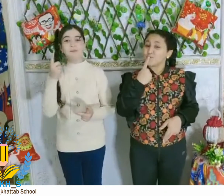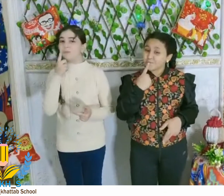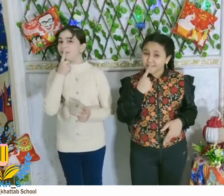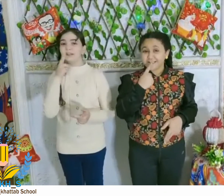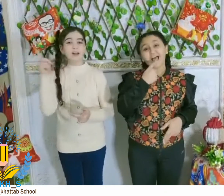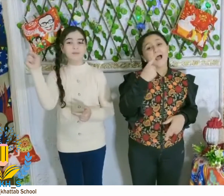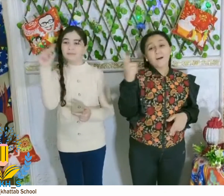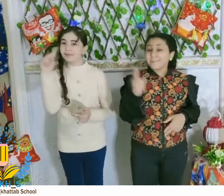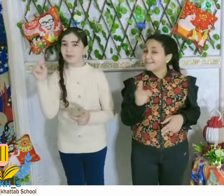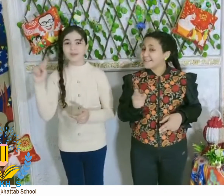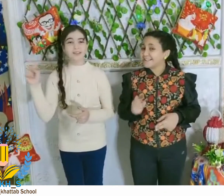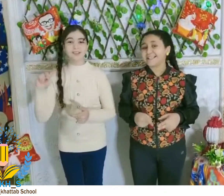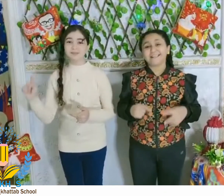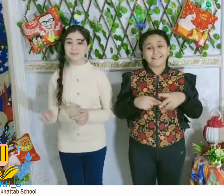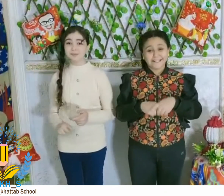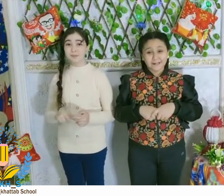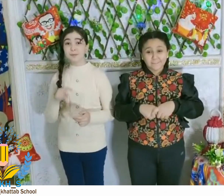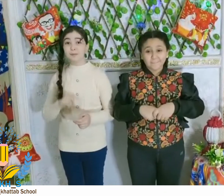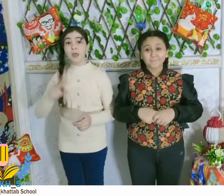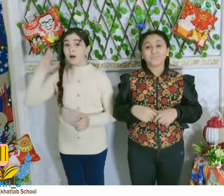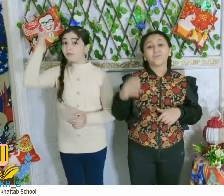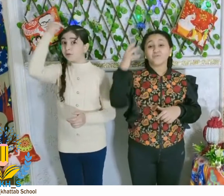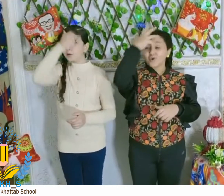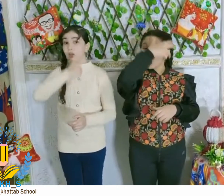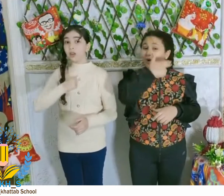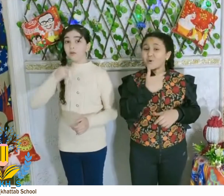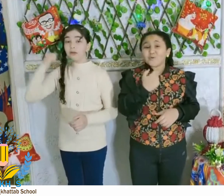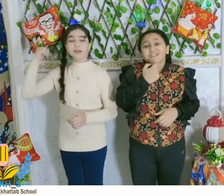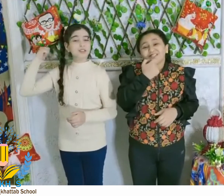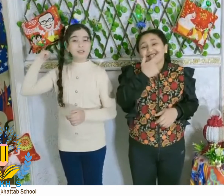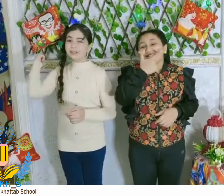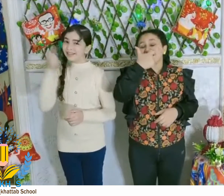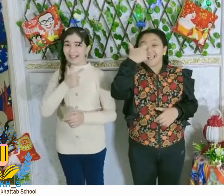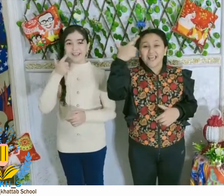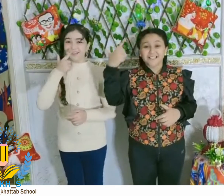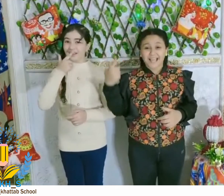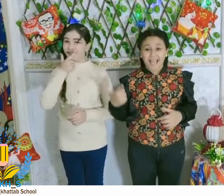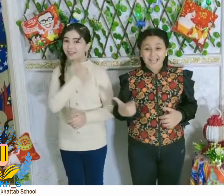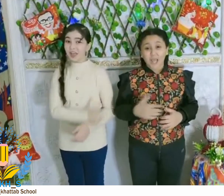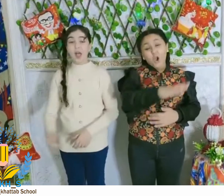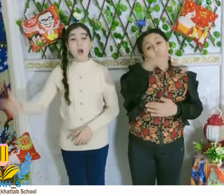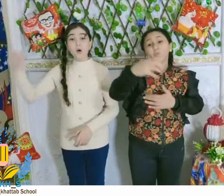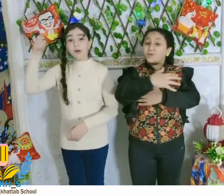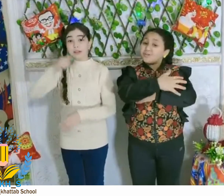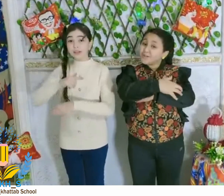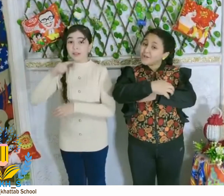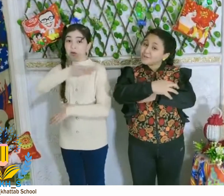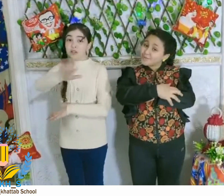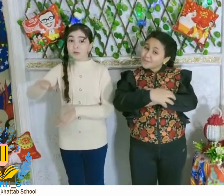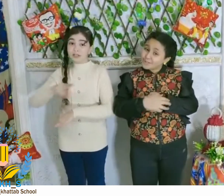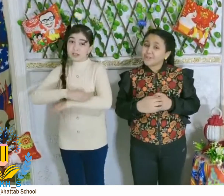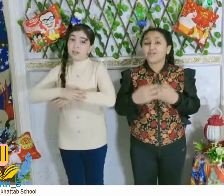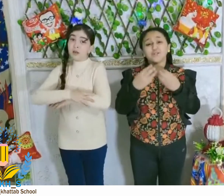بتعمل دين في كل وشة تلاقي ضحكة والناس بسيطة